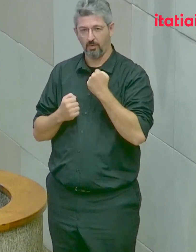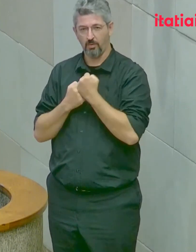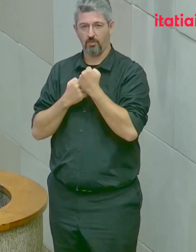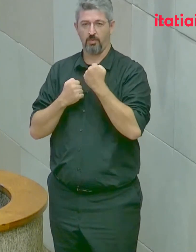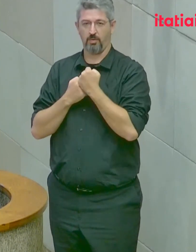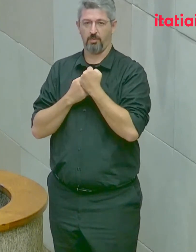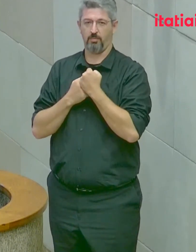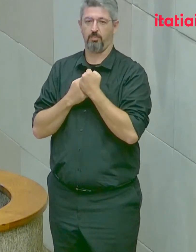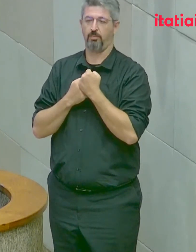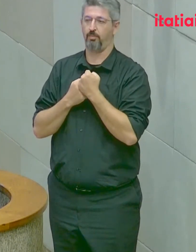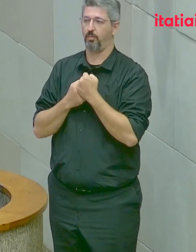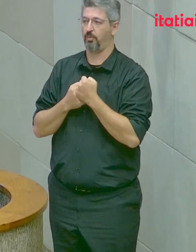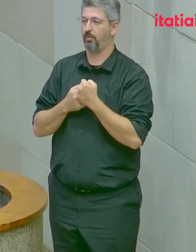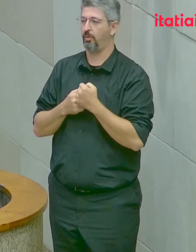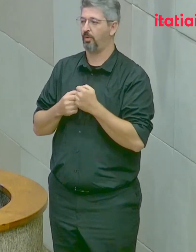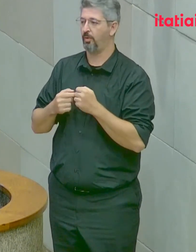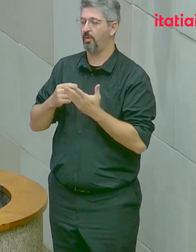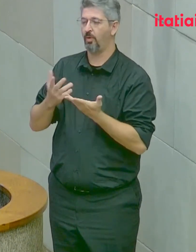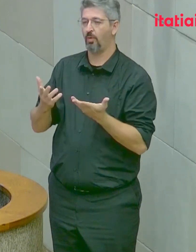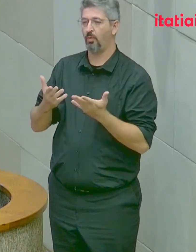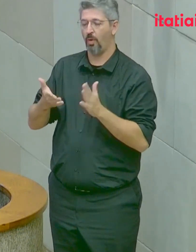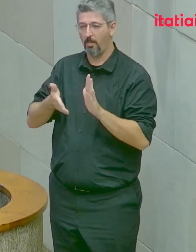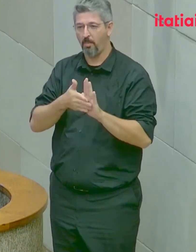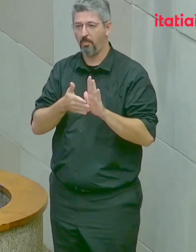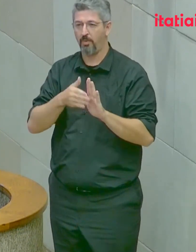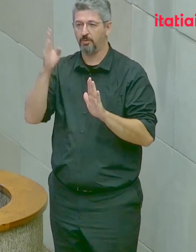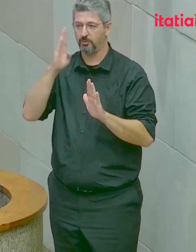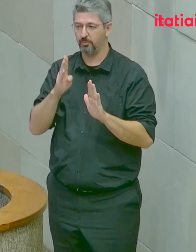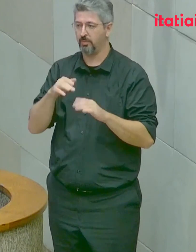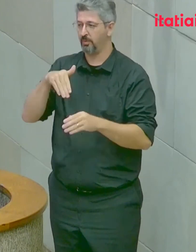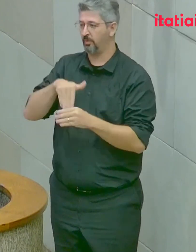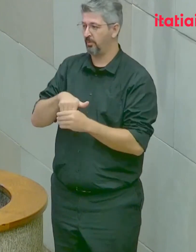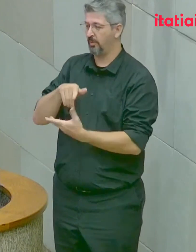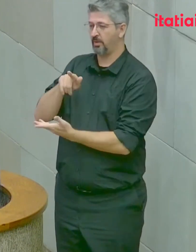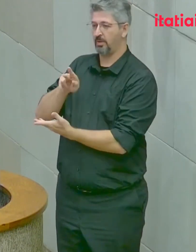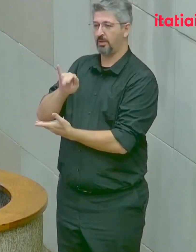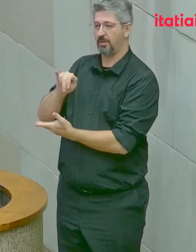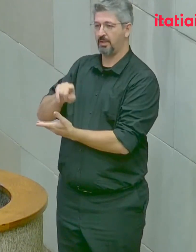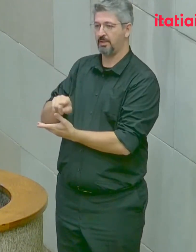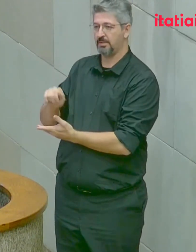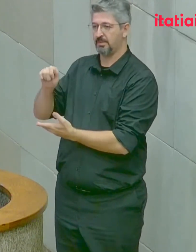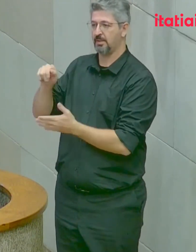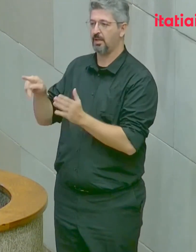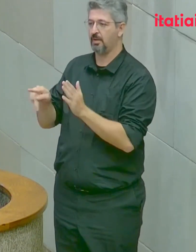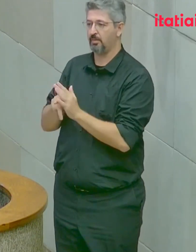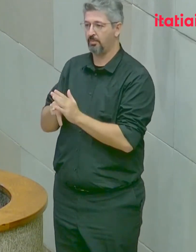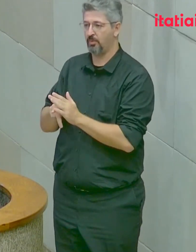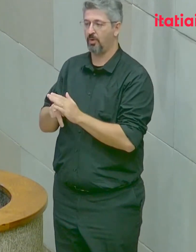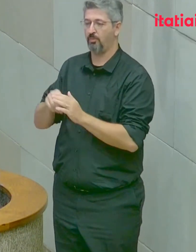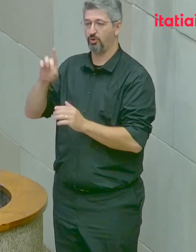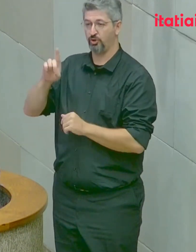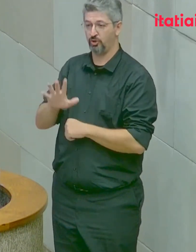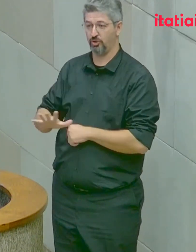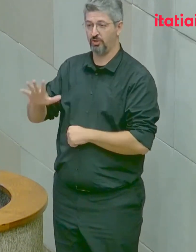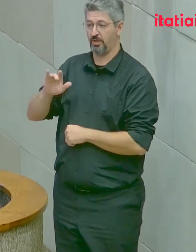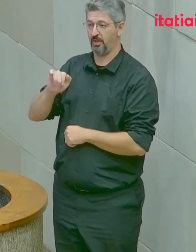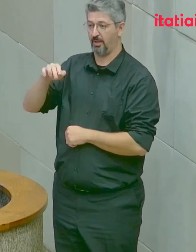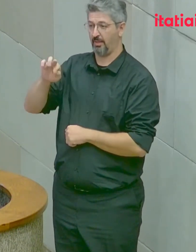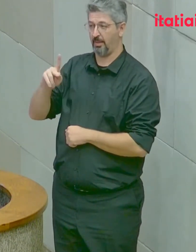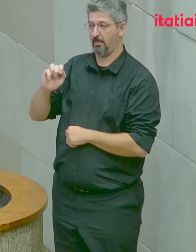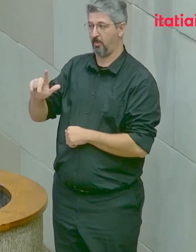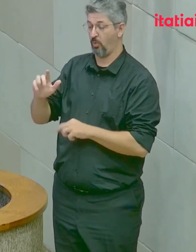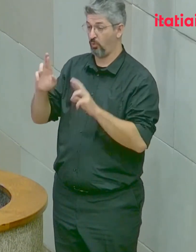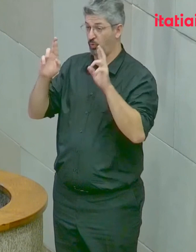à postulação do Brasil da eleição do doutor Urquiza como secretário-geral da Interpol. Espero que esse pleito